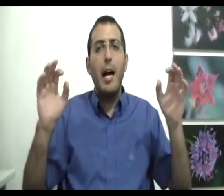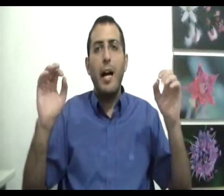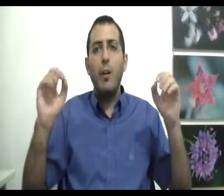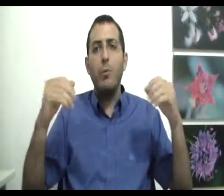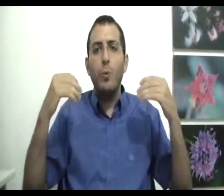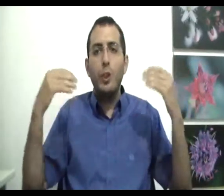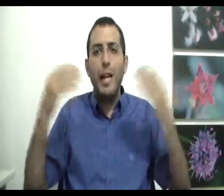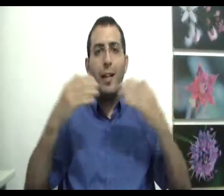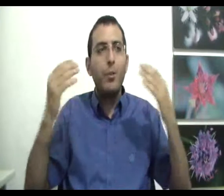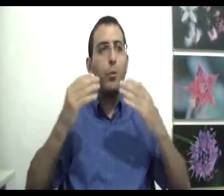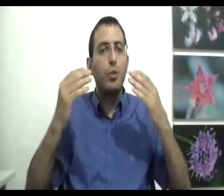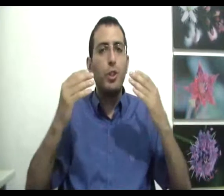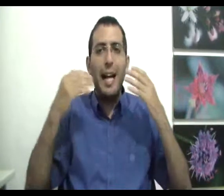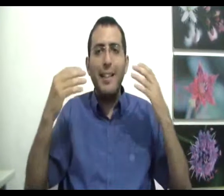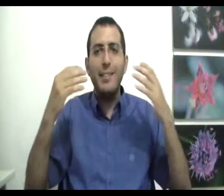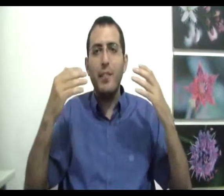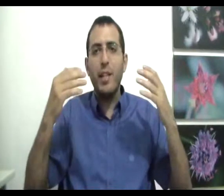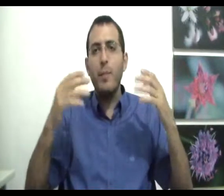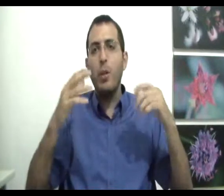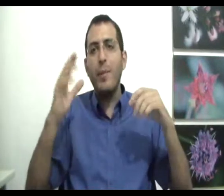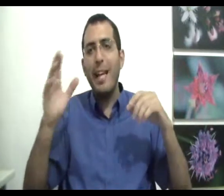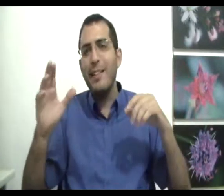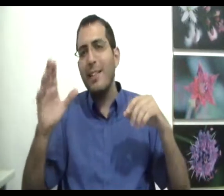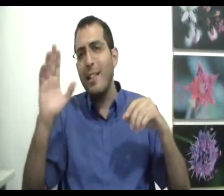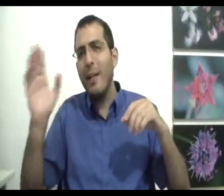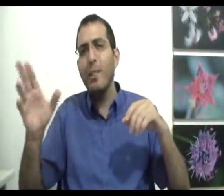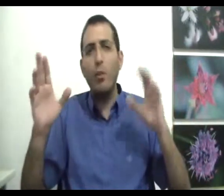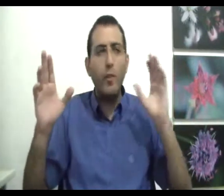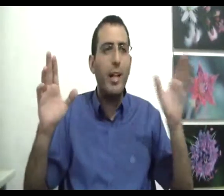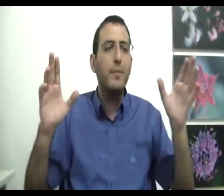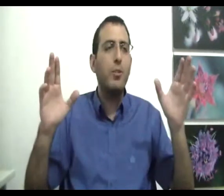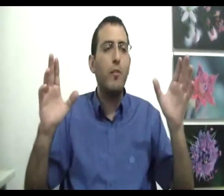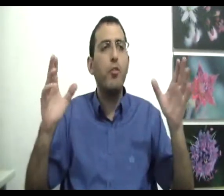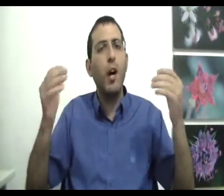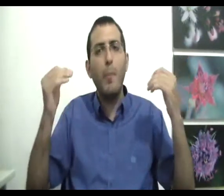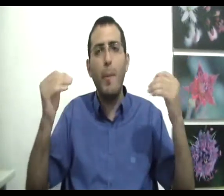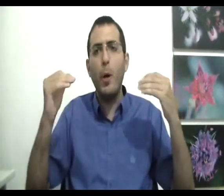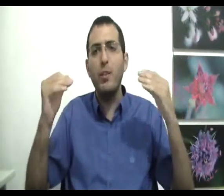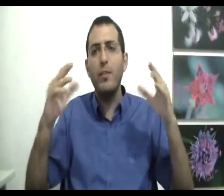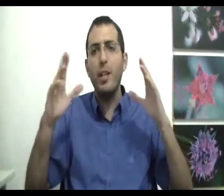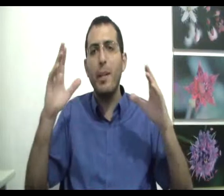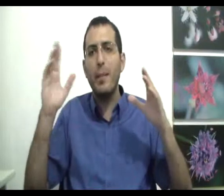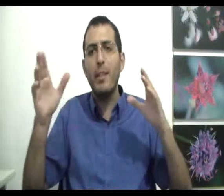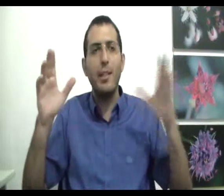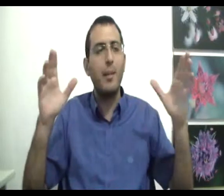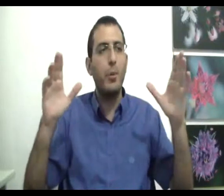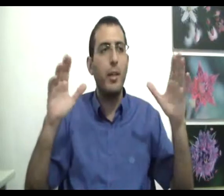ראינו שיהיה אחדות שאל תעשה הבדלים וגדל קטן גם זה טוב לו וגם זה טוב ויש לו הרבה פחות הבדלים בין אדם קטן אדם מוגר